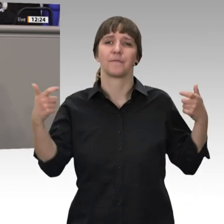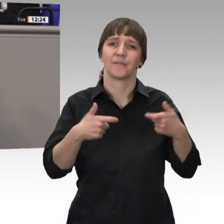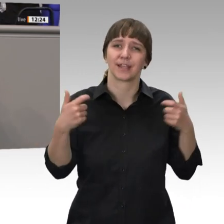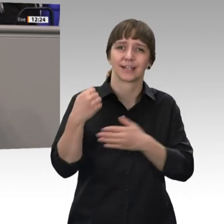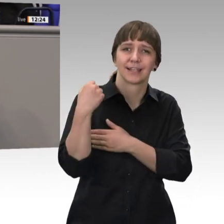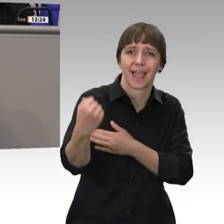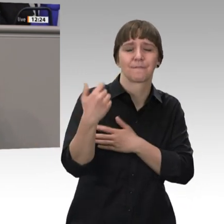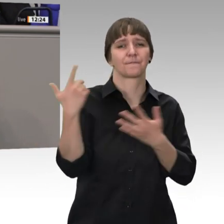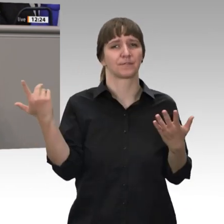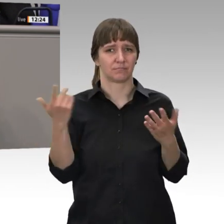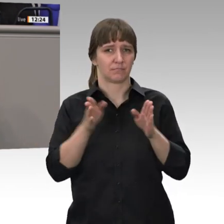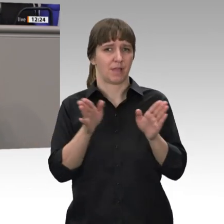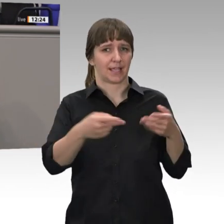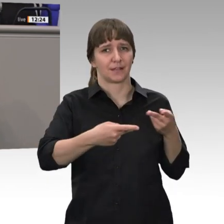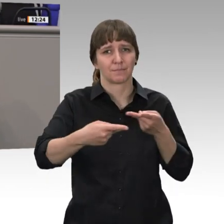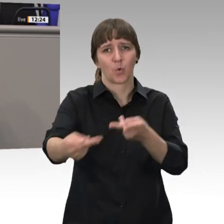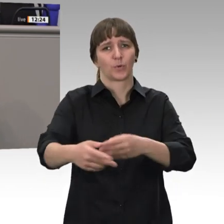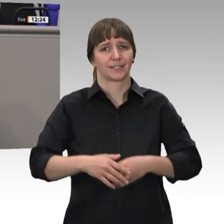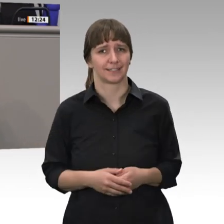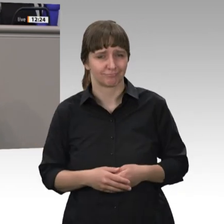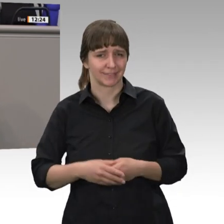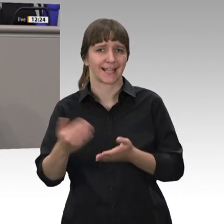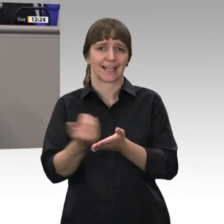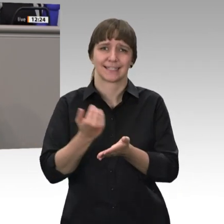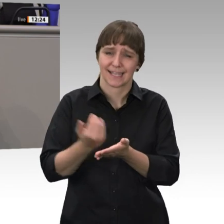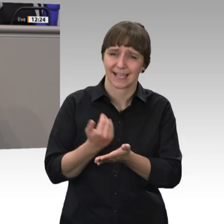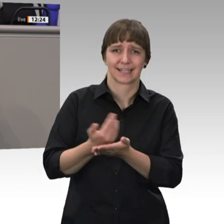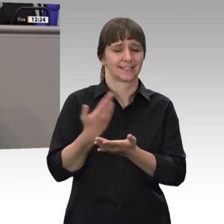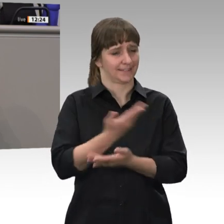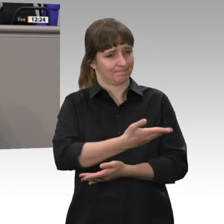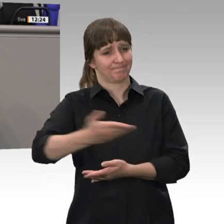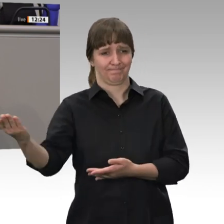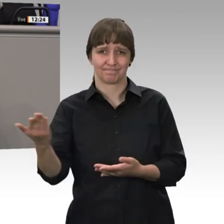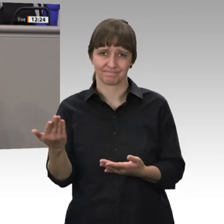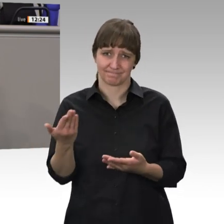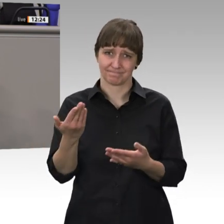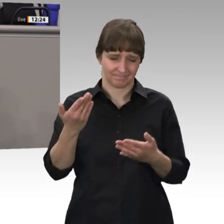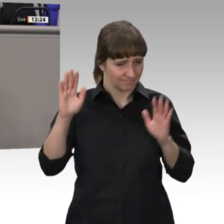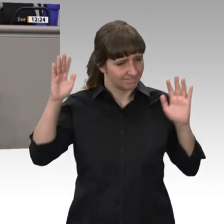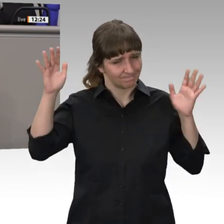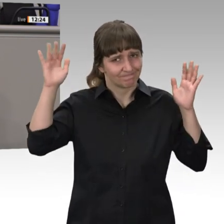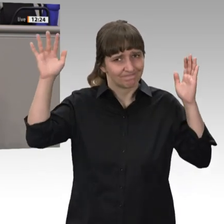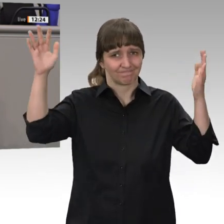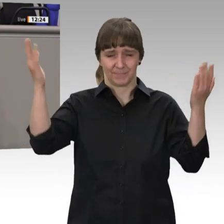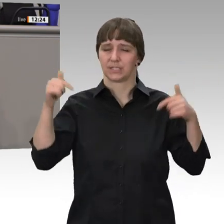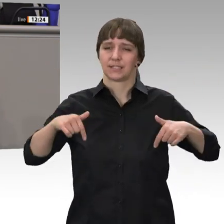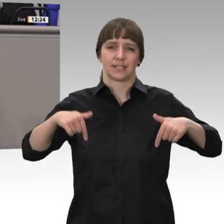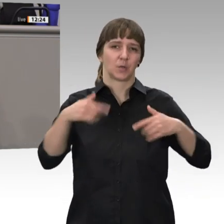Einzelhandel für ihren Einsatz in der Coronakrise sehr gelobt werden, und das völlig zu Recht. Nur